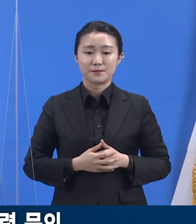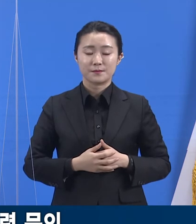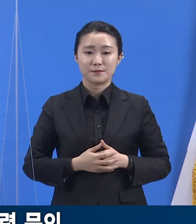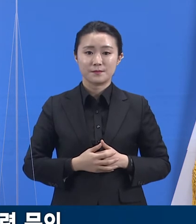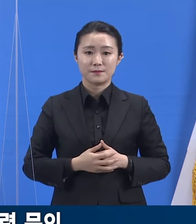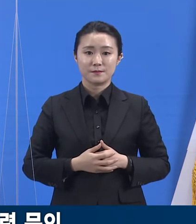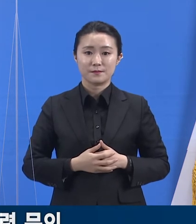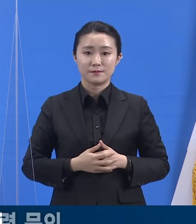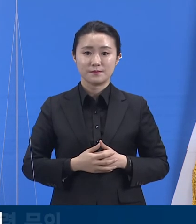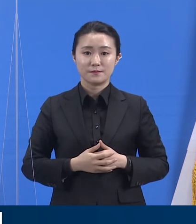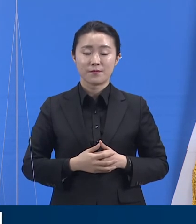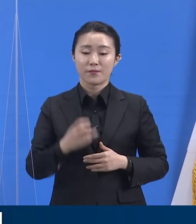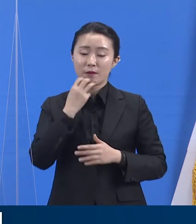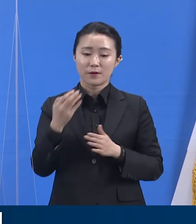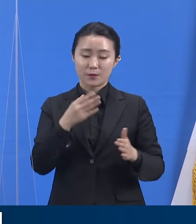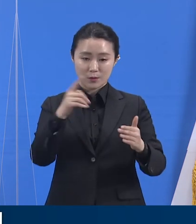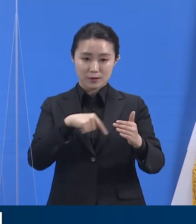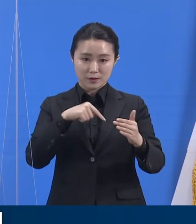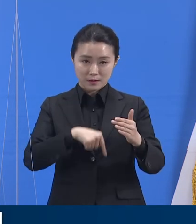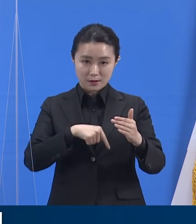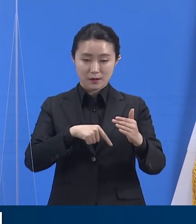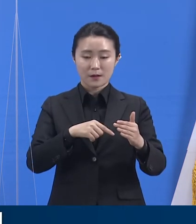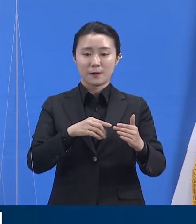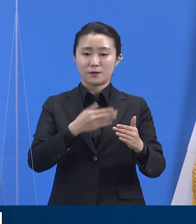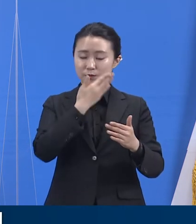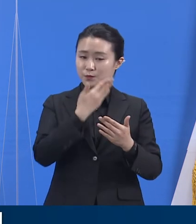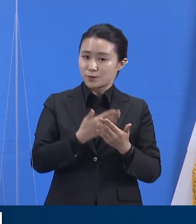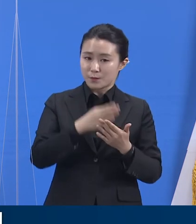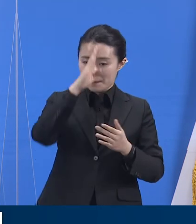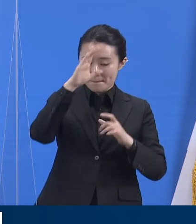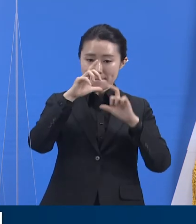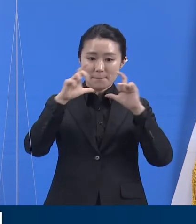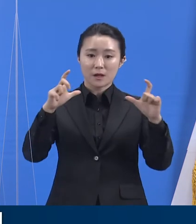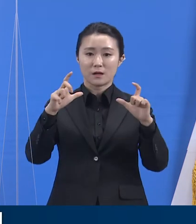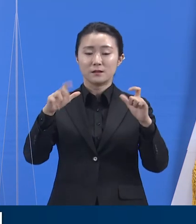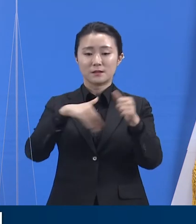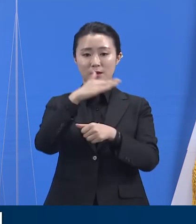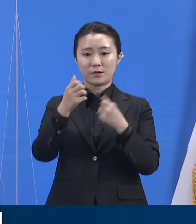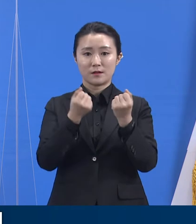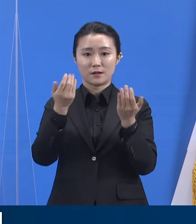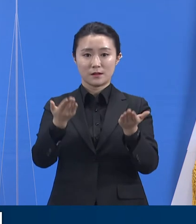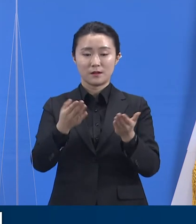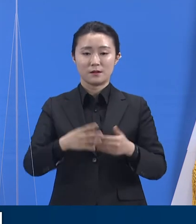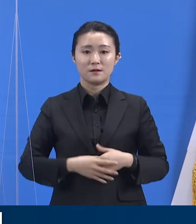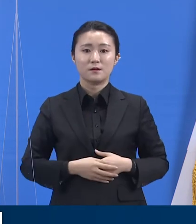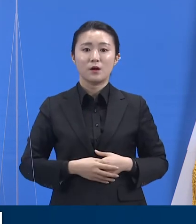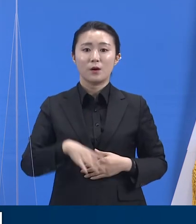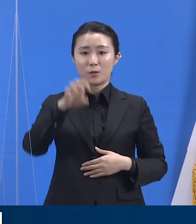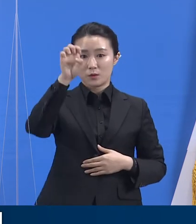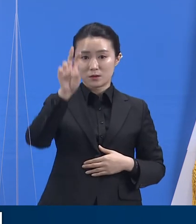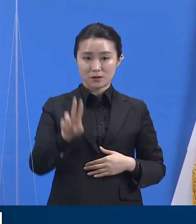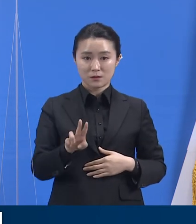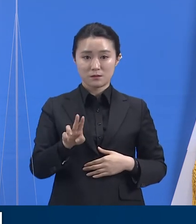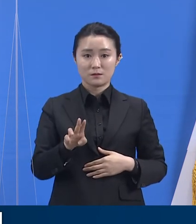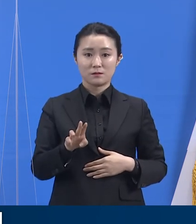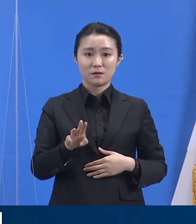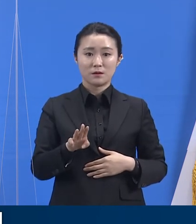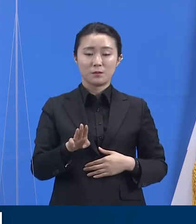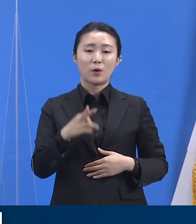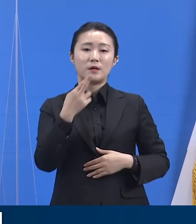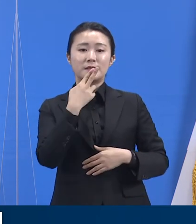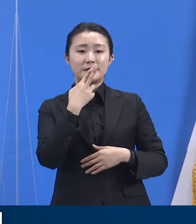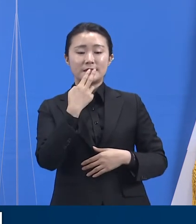도내 주요 확진 사례에 대해 말씀드리겠습니다. 포천시 창호 제조업 관련 확진 사례입니다.